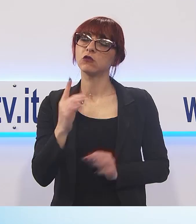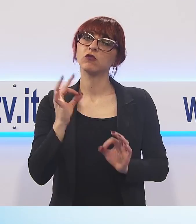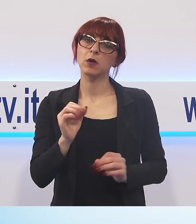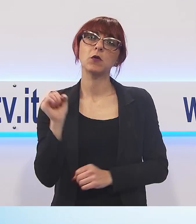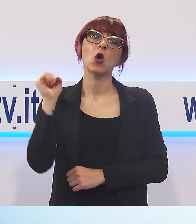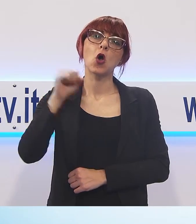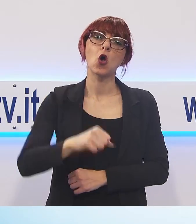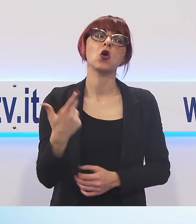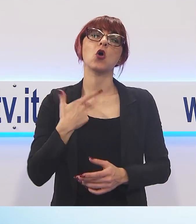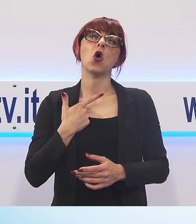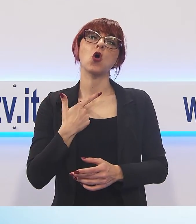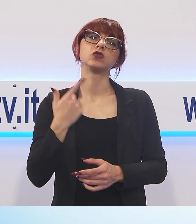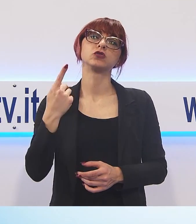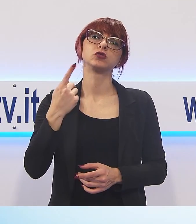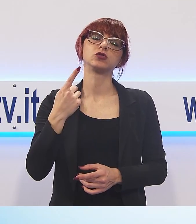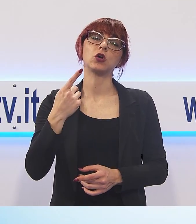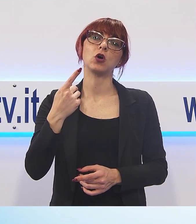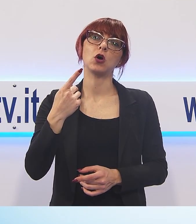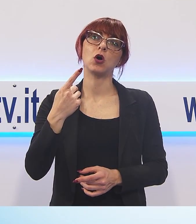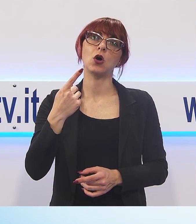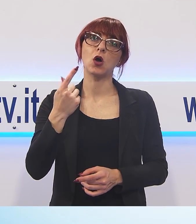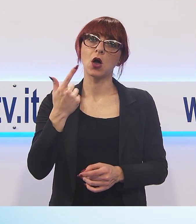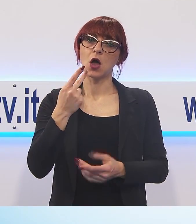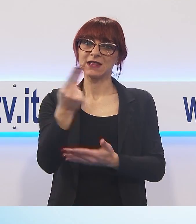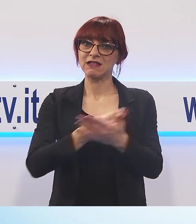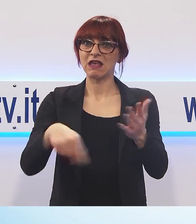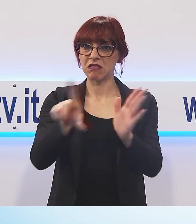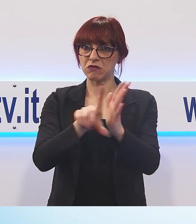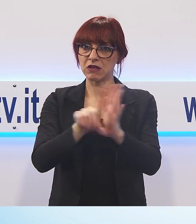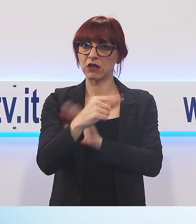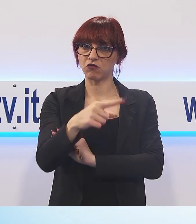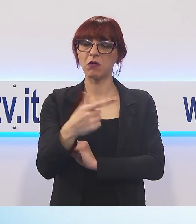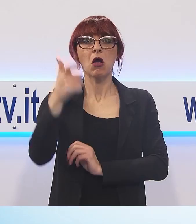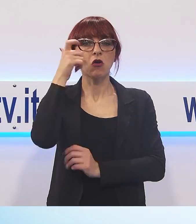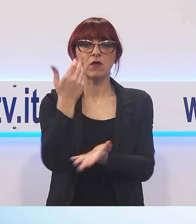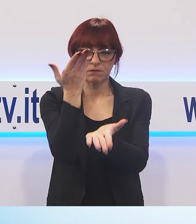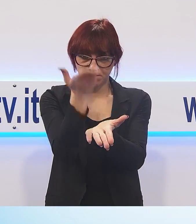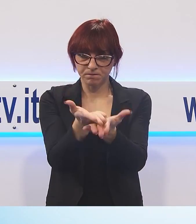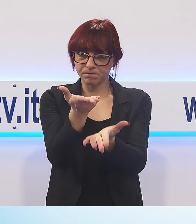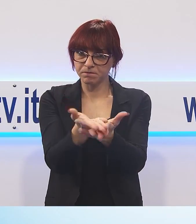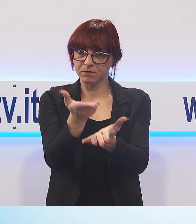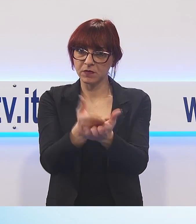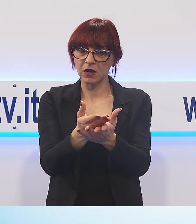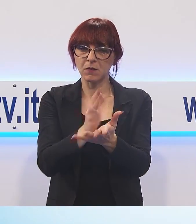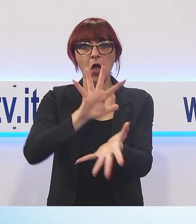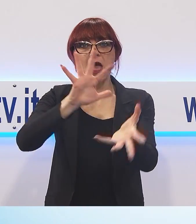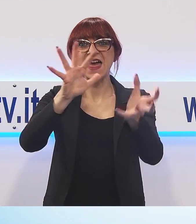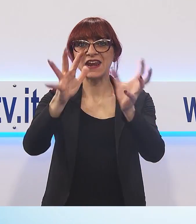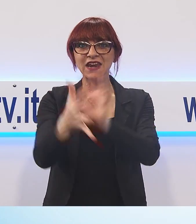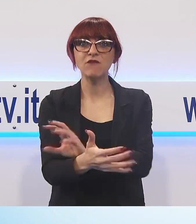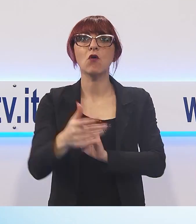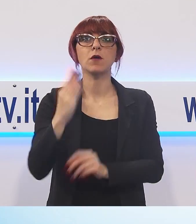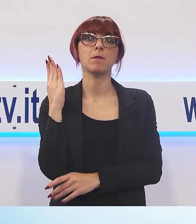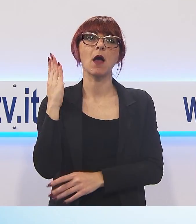reati contro la pubblica amministrazione il governo ha infatti proposto una radicale riforma della prescrizione che prevede